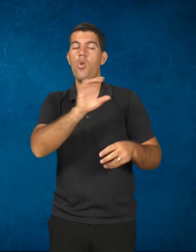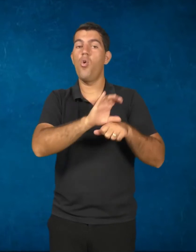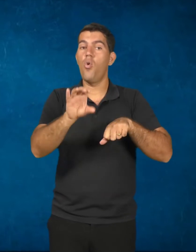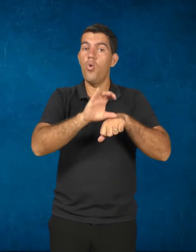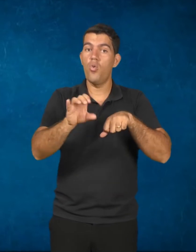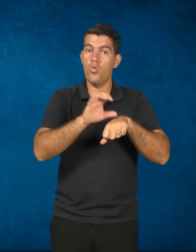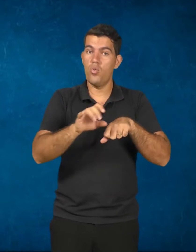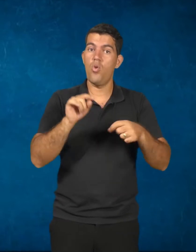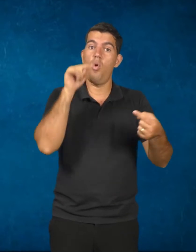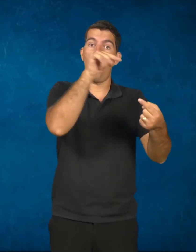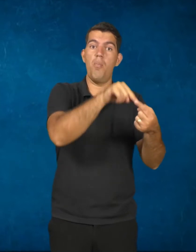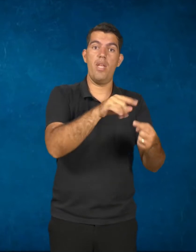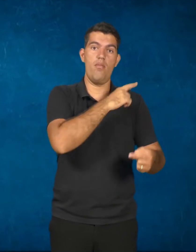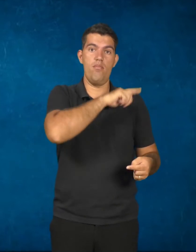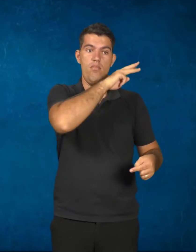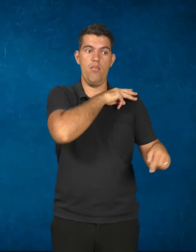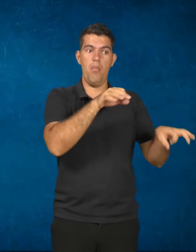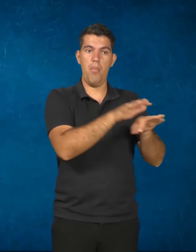tenha concluído o ensino médio.